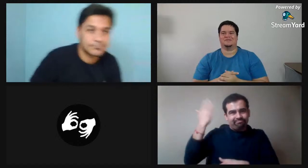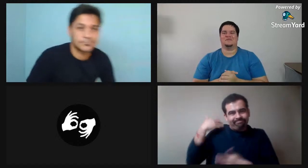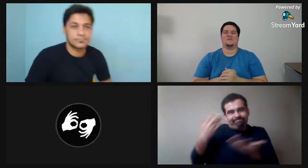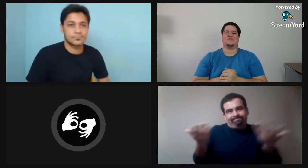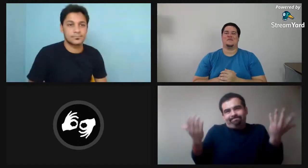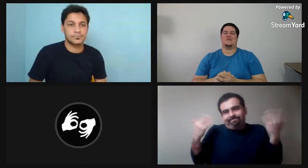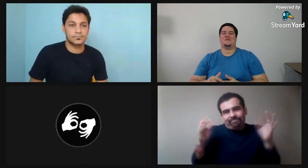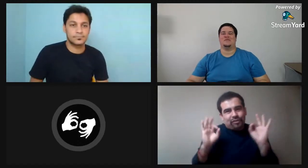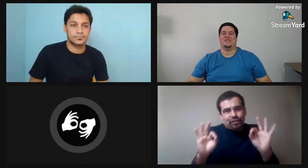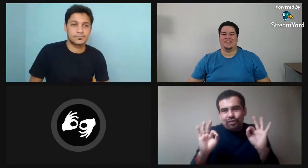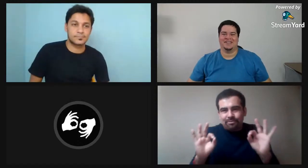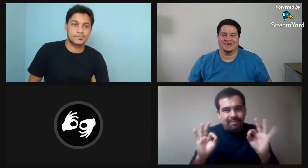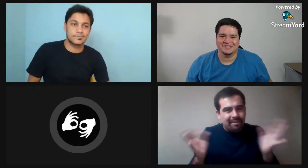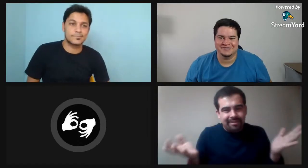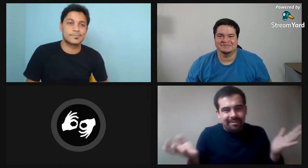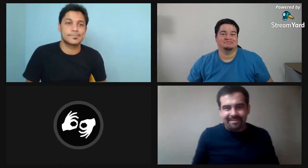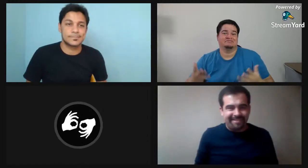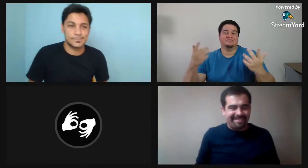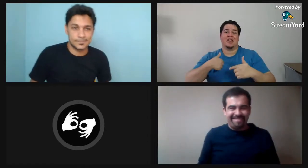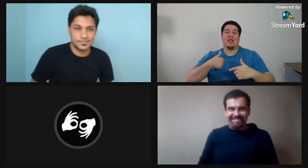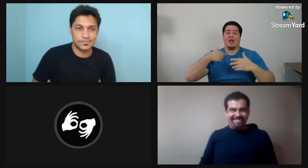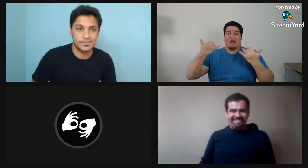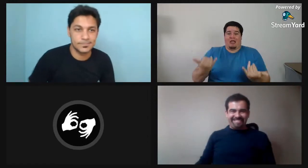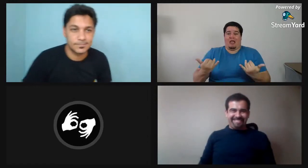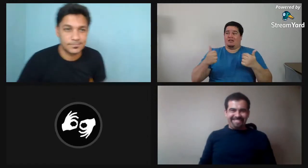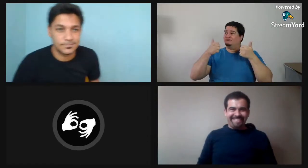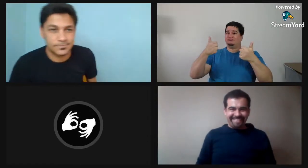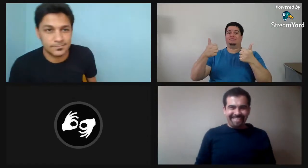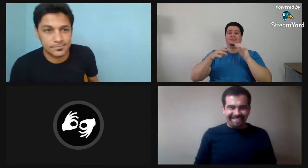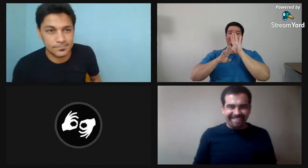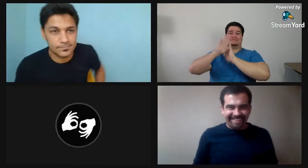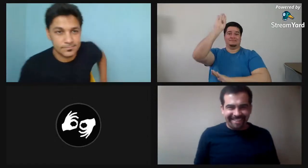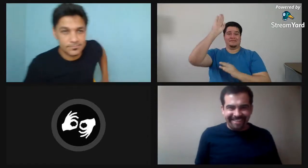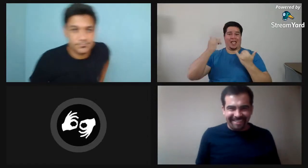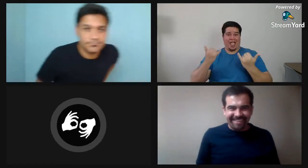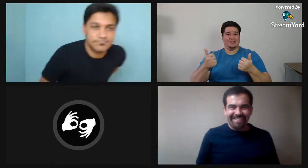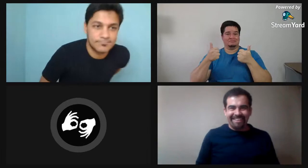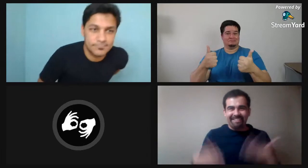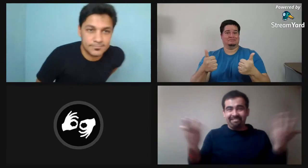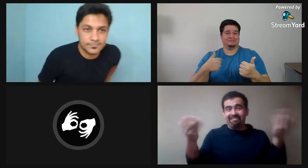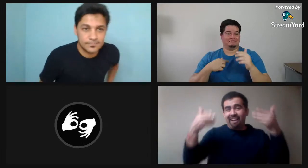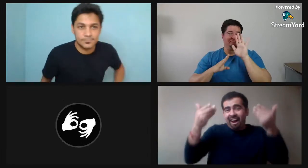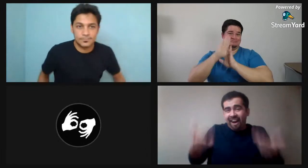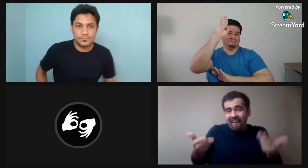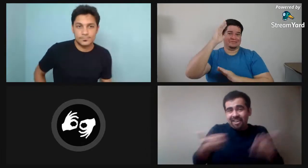Ah, ya. Igual lo mío, claro, fue un poco más tarde para seguir yo entré más tarde. Bueno, pero ahora ya estoy bien.